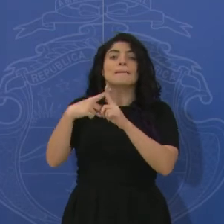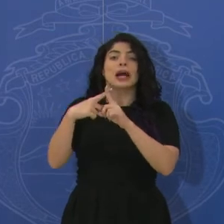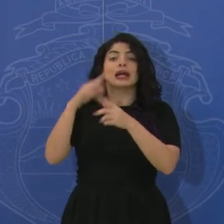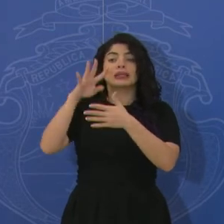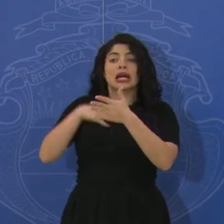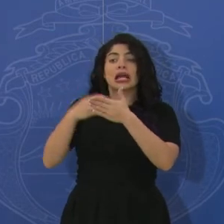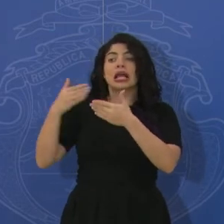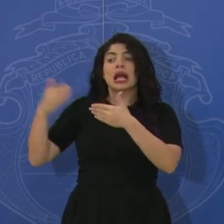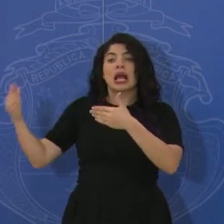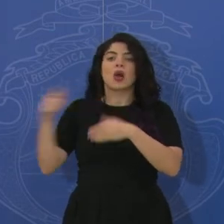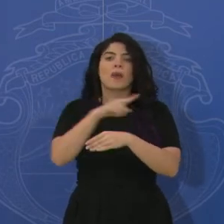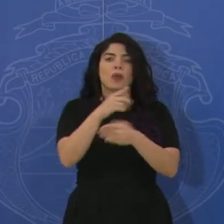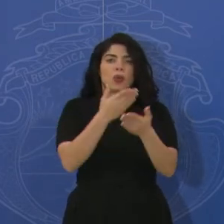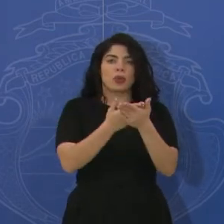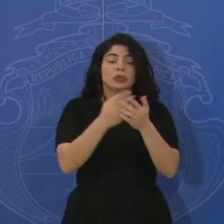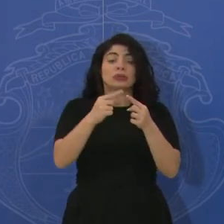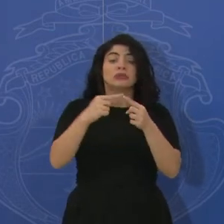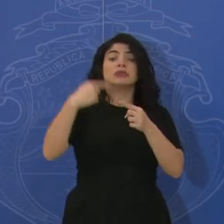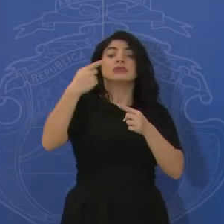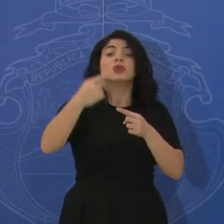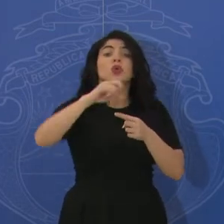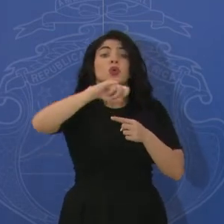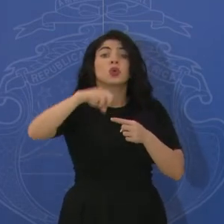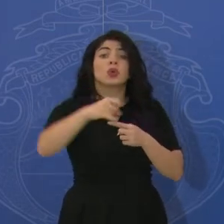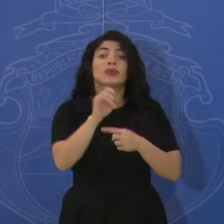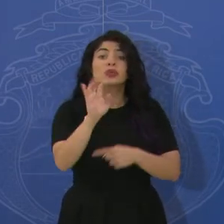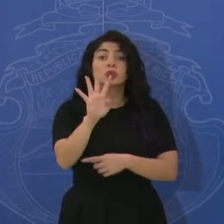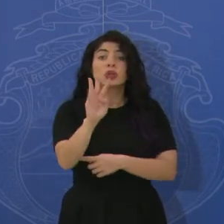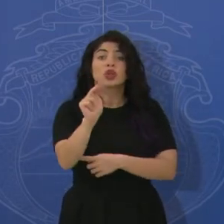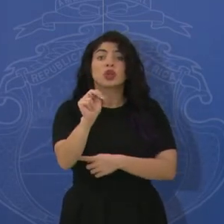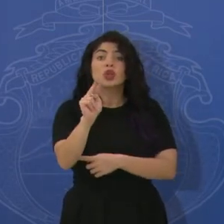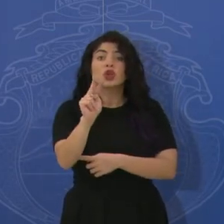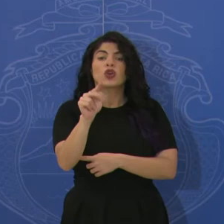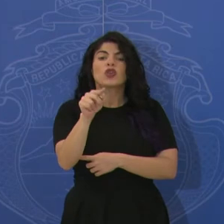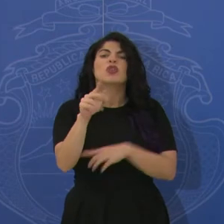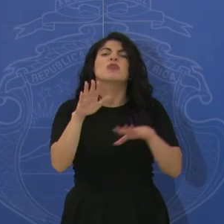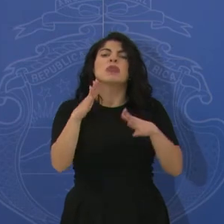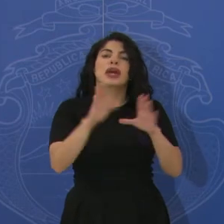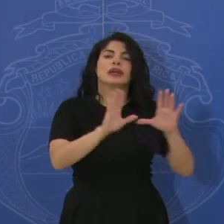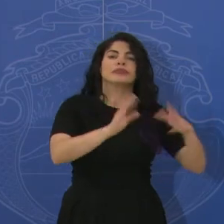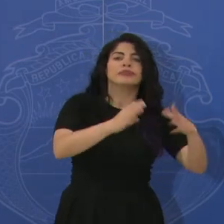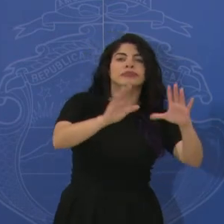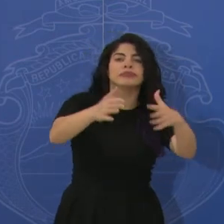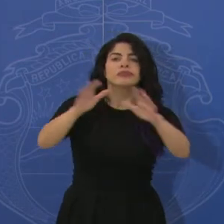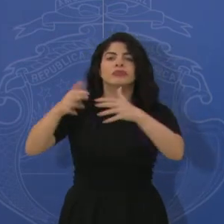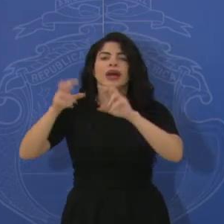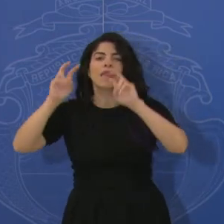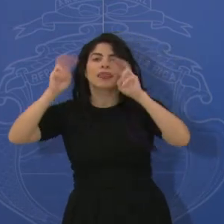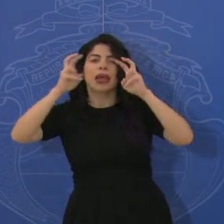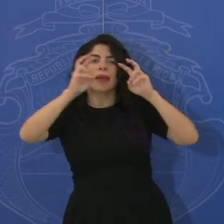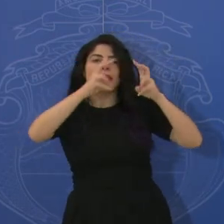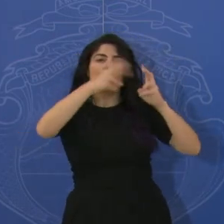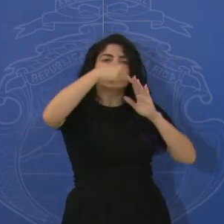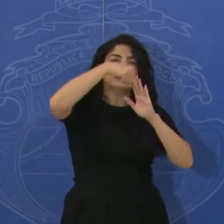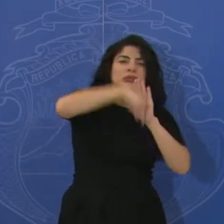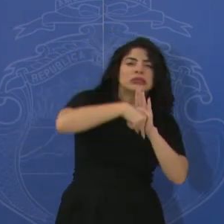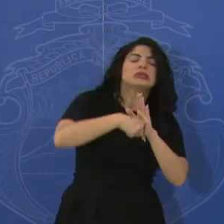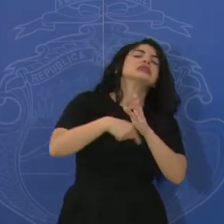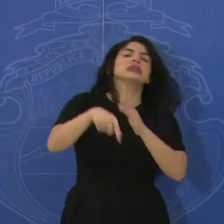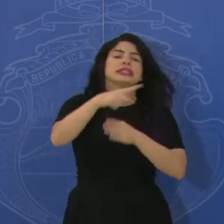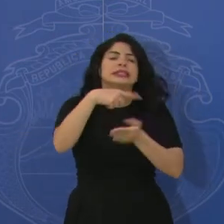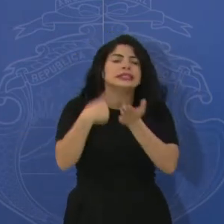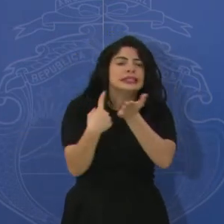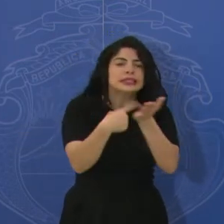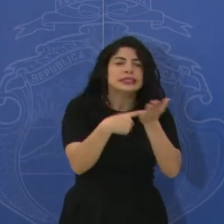jueves 4 de noviembre, esa fecha ya estaríamos trabajando en las mesas con las temáticas de fondo, tratando de desarrollar en esa